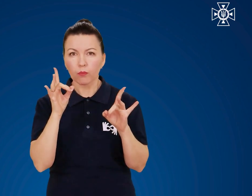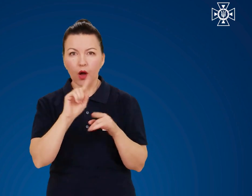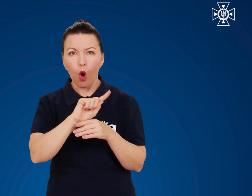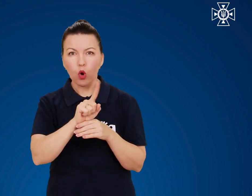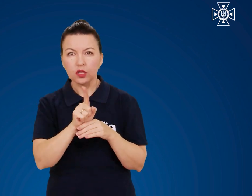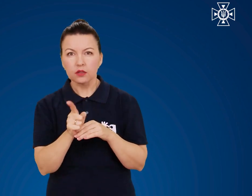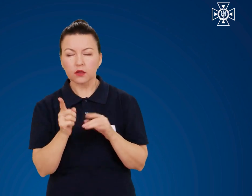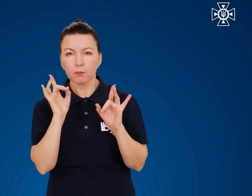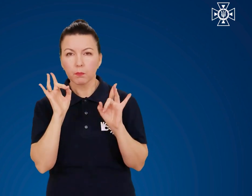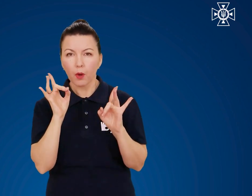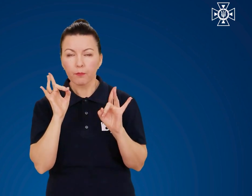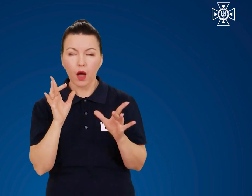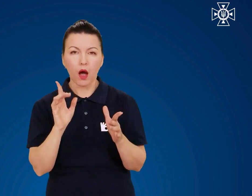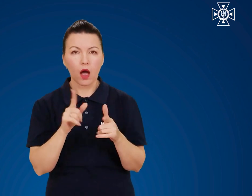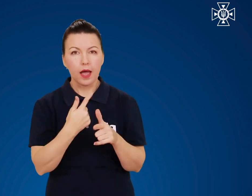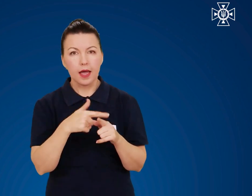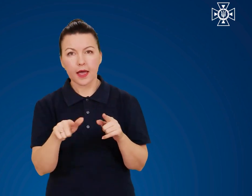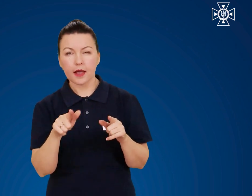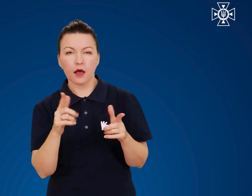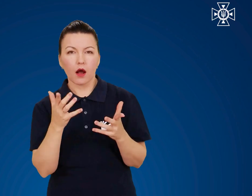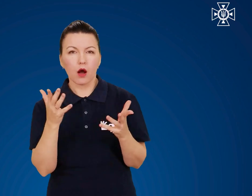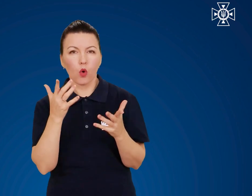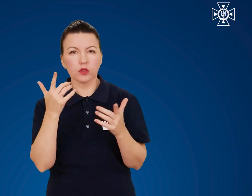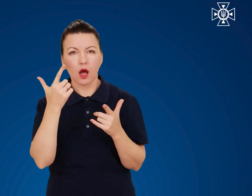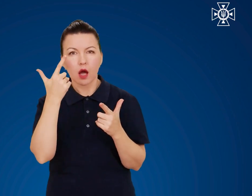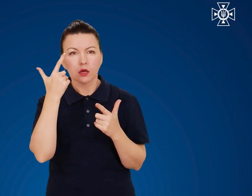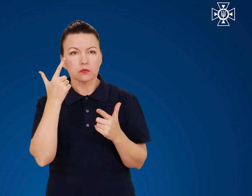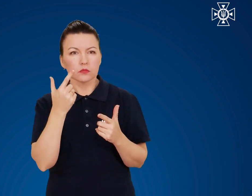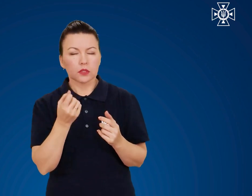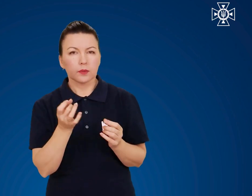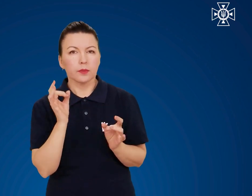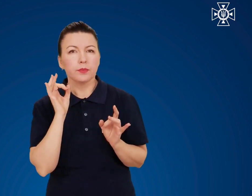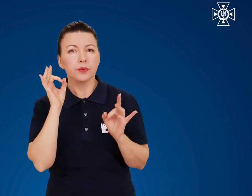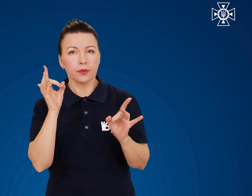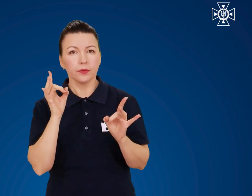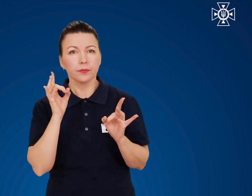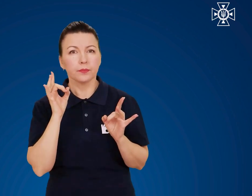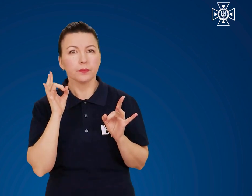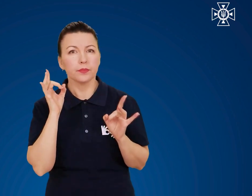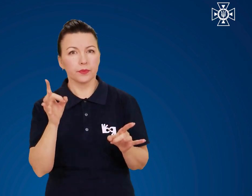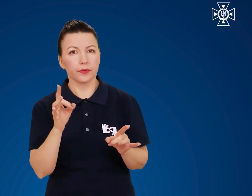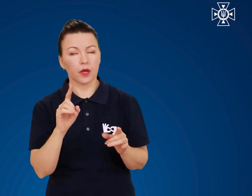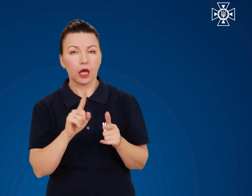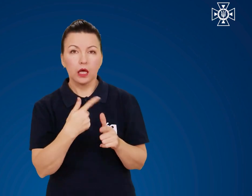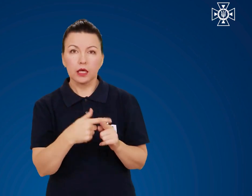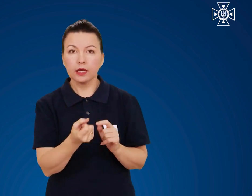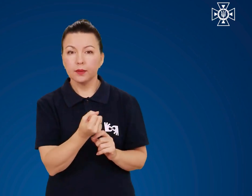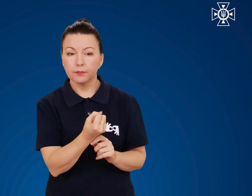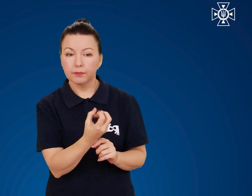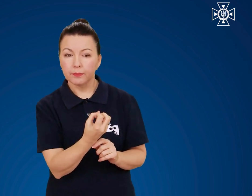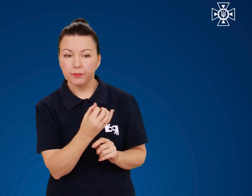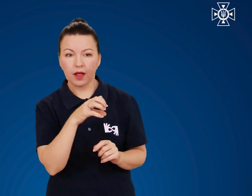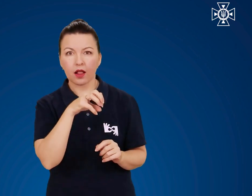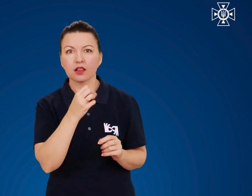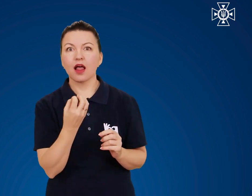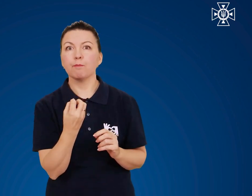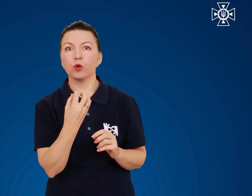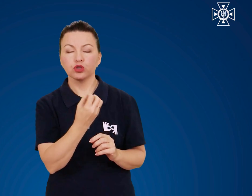цокання годинника, сигнали через певний проміжок часу, миготіння індикаторної